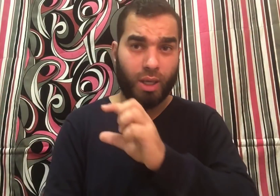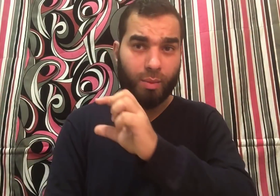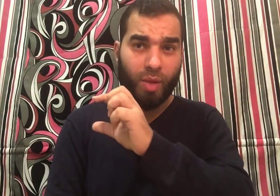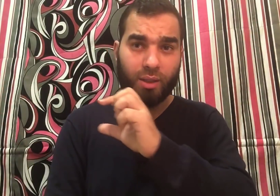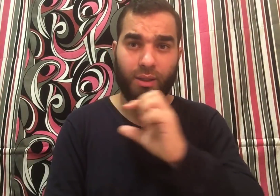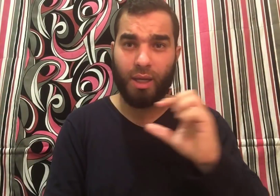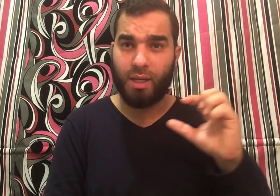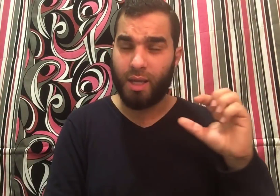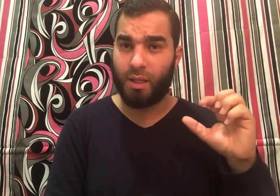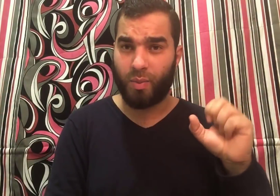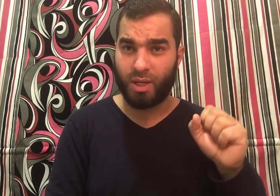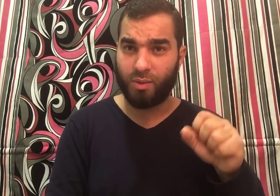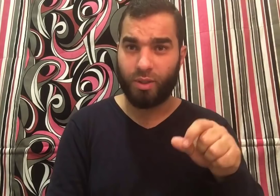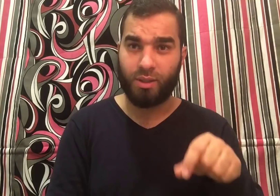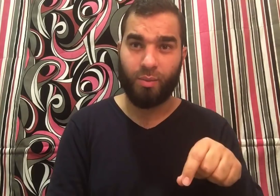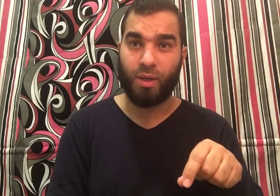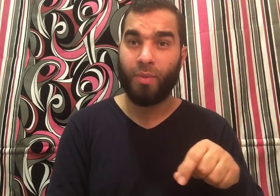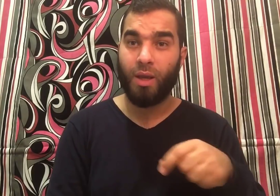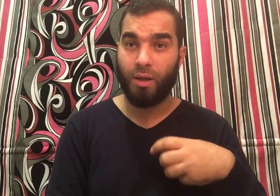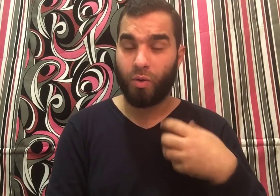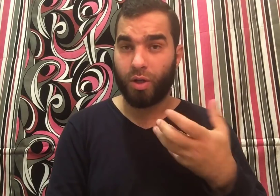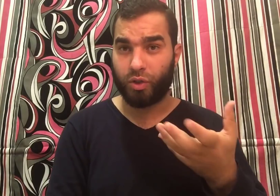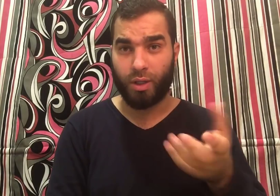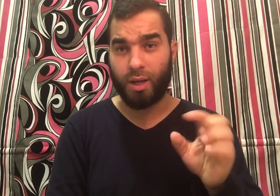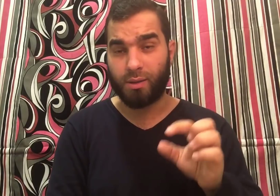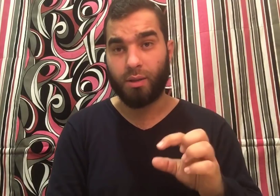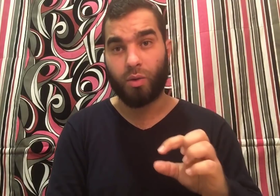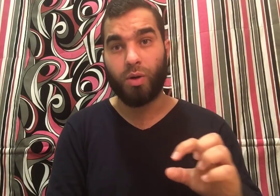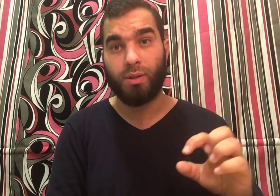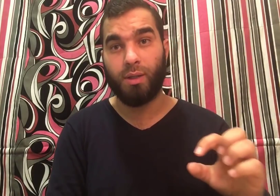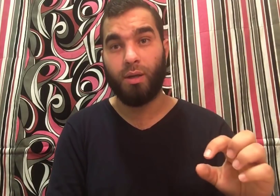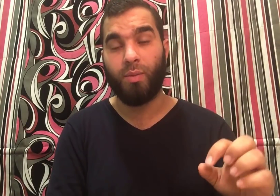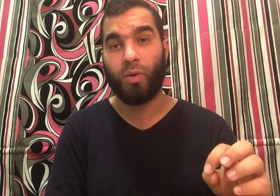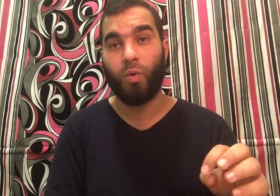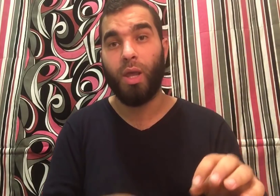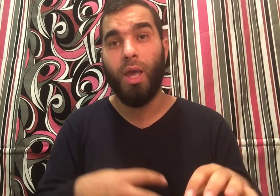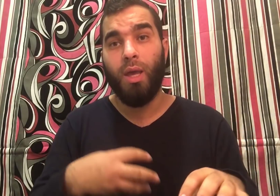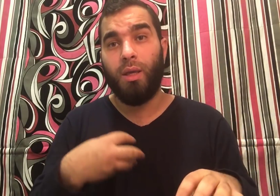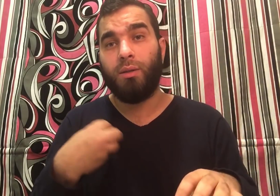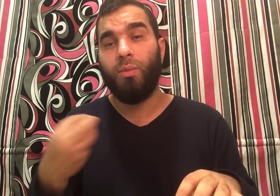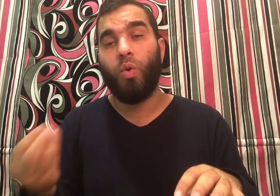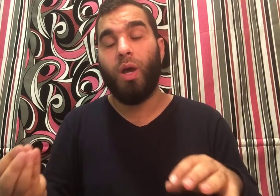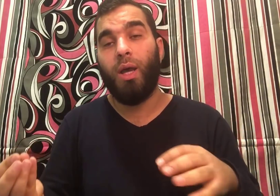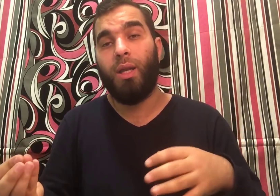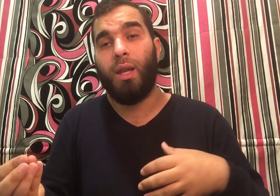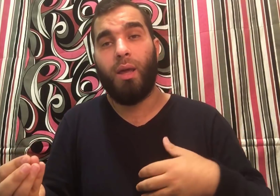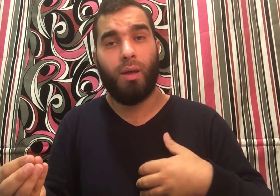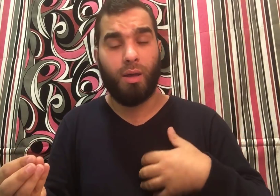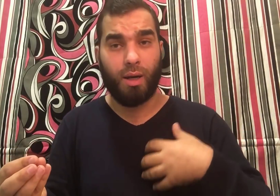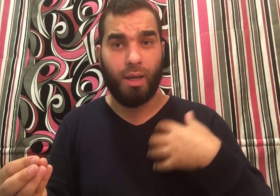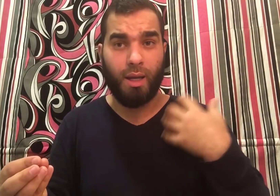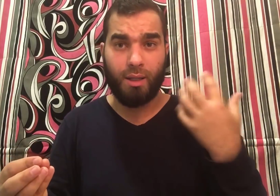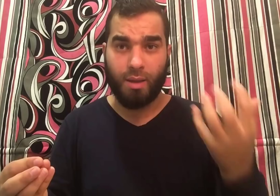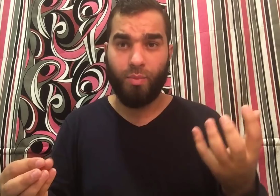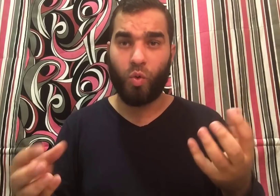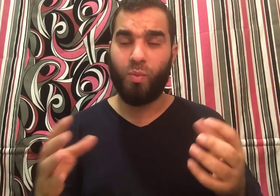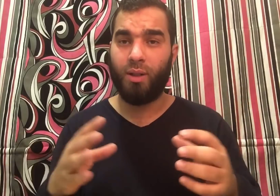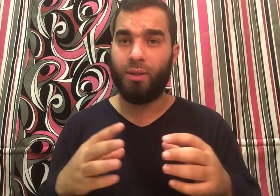كده ببعض التعليقات لما الناس بتستمع للروكة الشرعية خاصة روكة السحر الماكول يكتبوا إحنا رجعنا دم والبعض